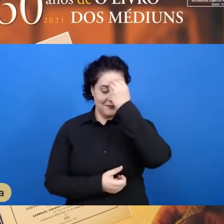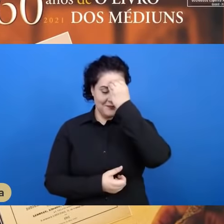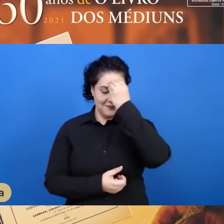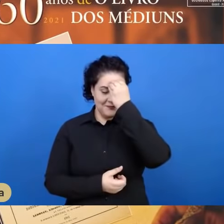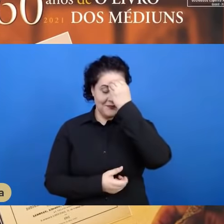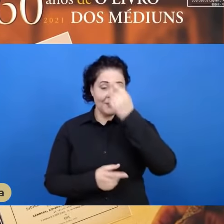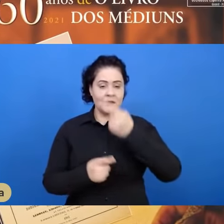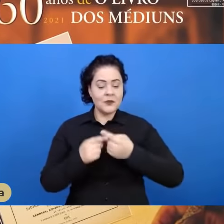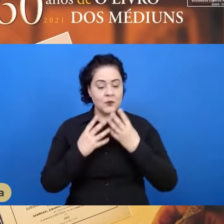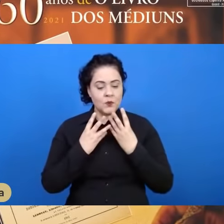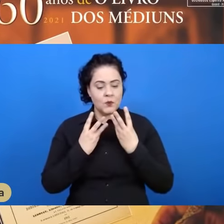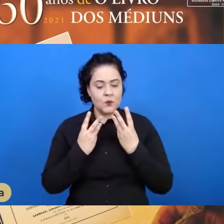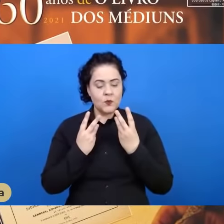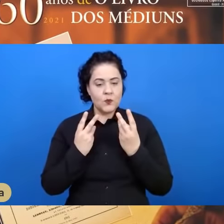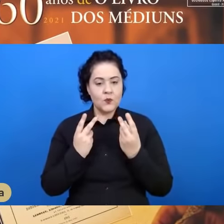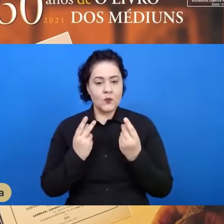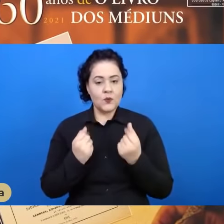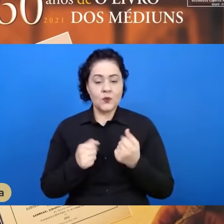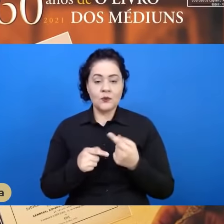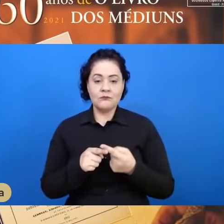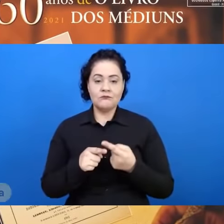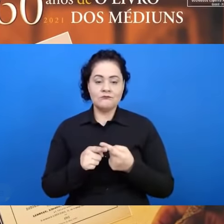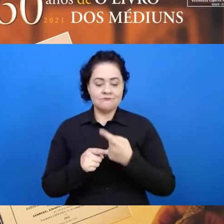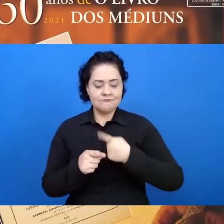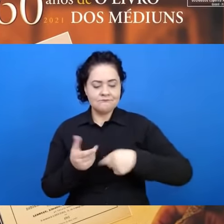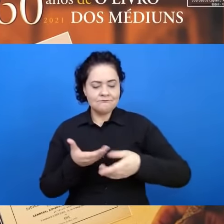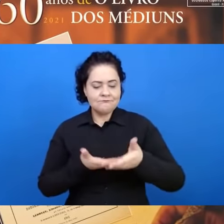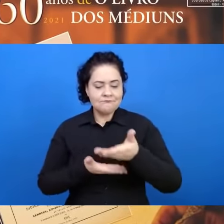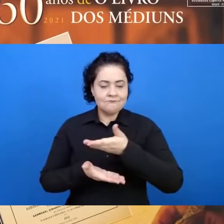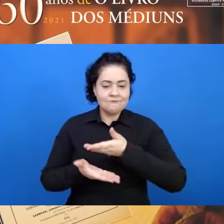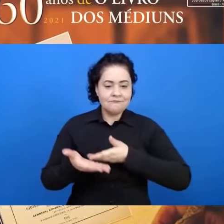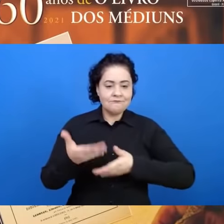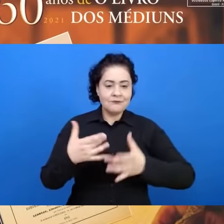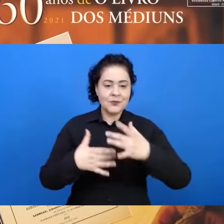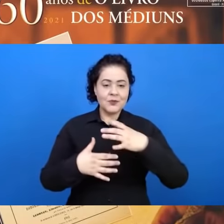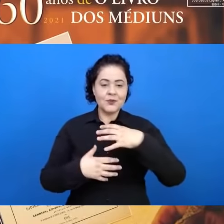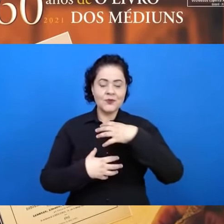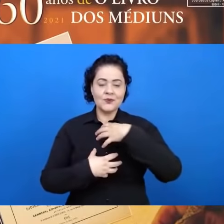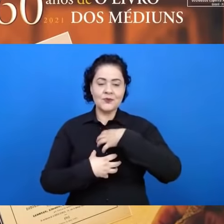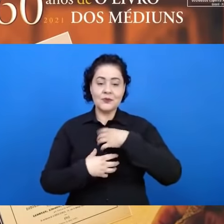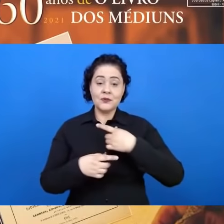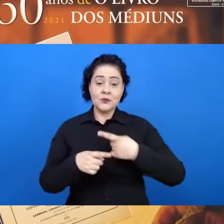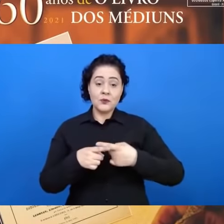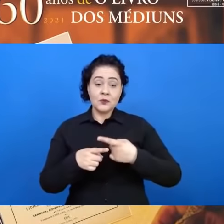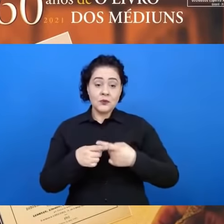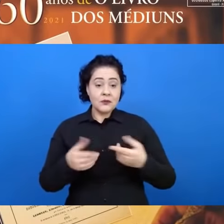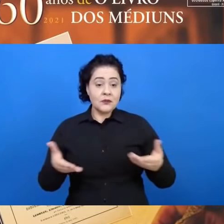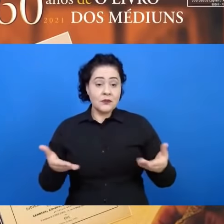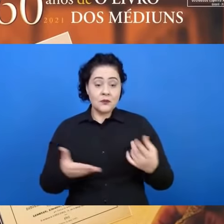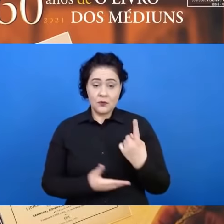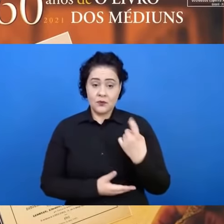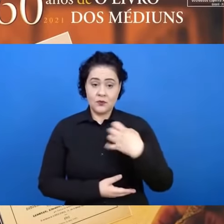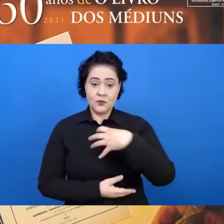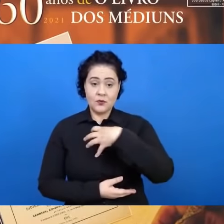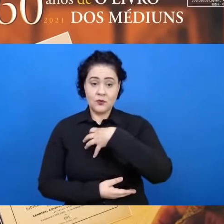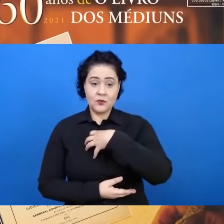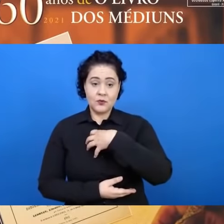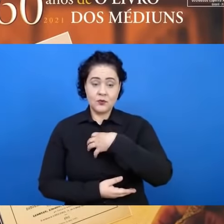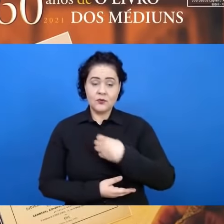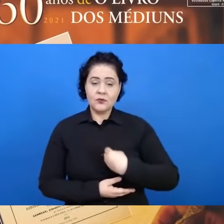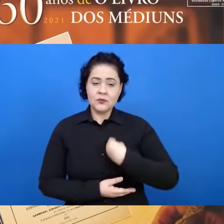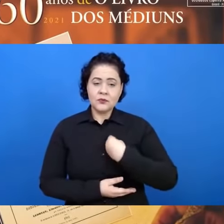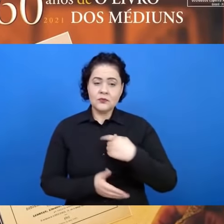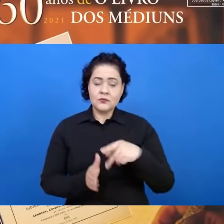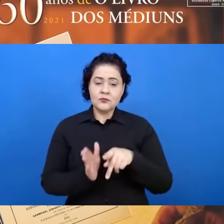qualificação para sermos intermediários. Por que não nos dirigimos aqui, única e exclusivamente, aos que terão